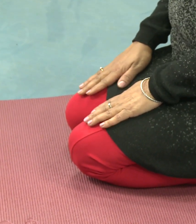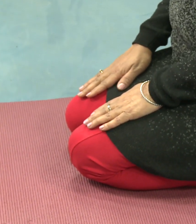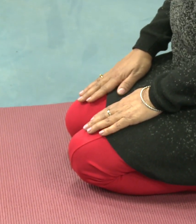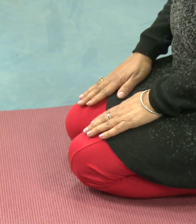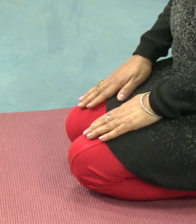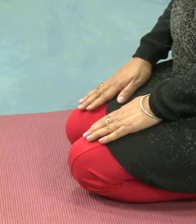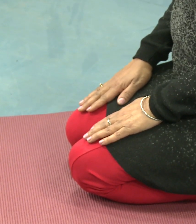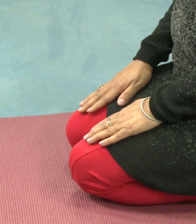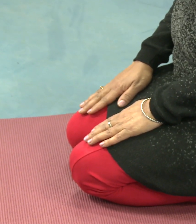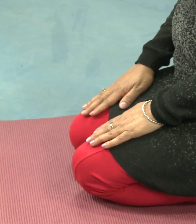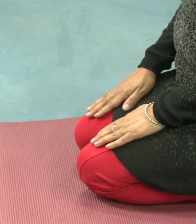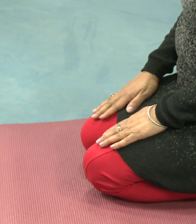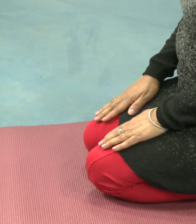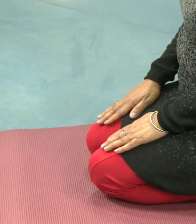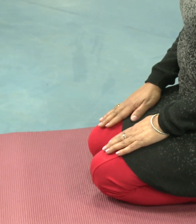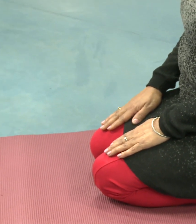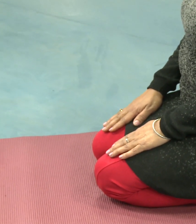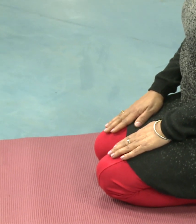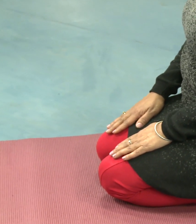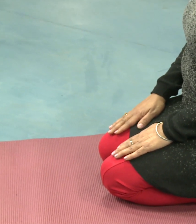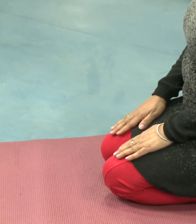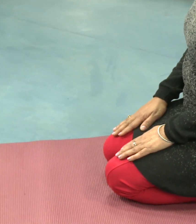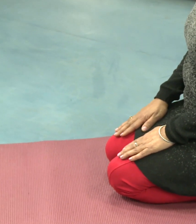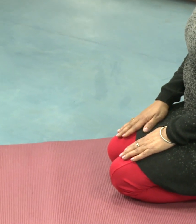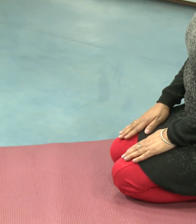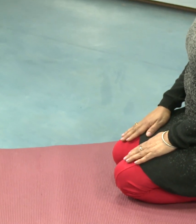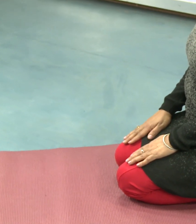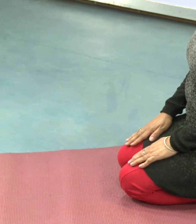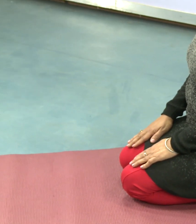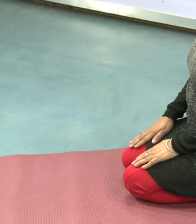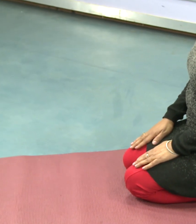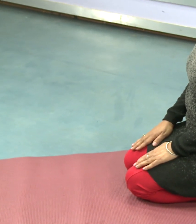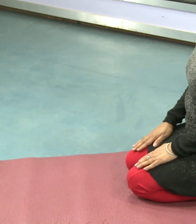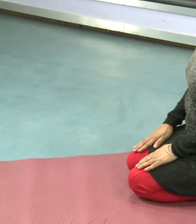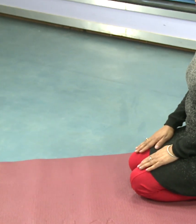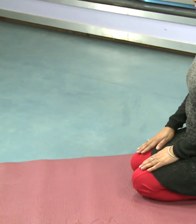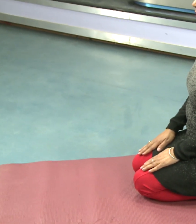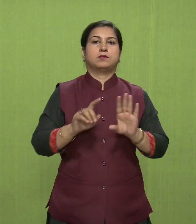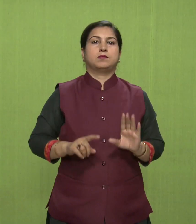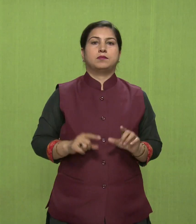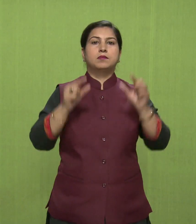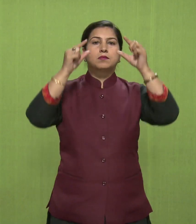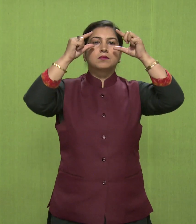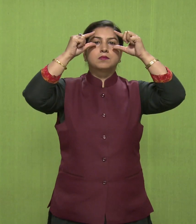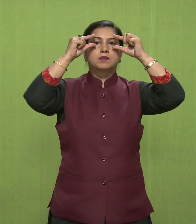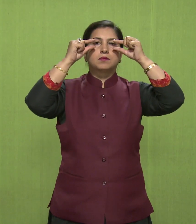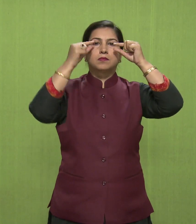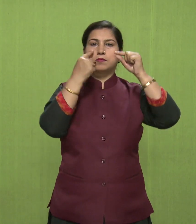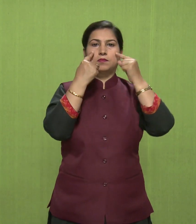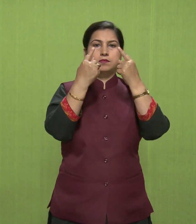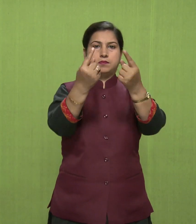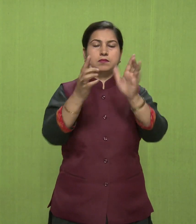और हमारा चुटी जमीन के समानता है आखे सामने